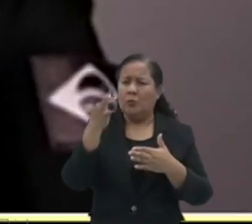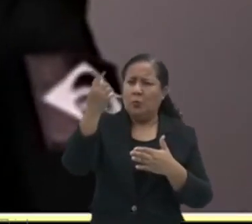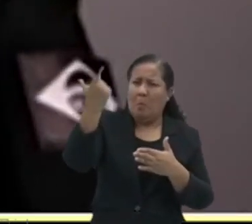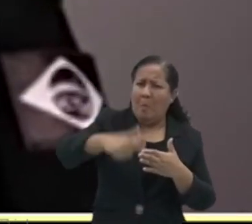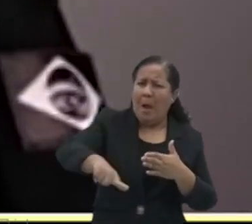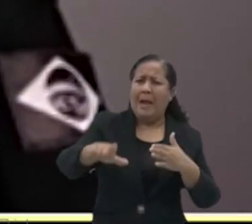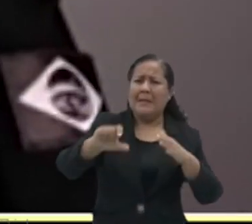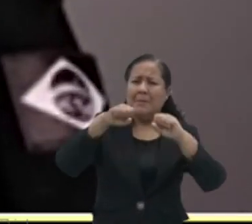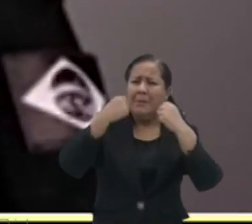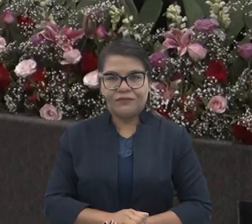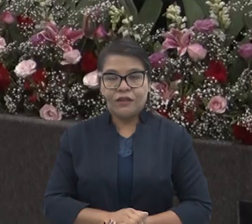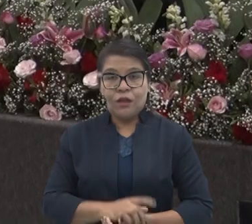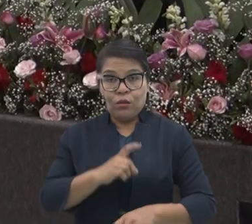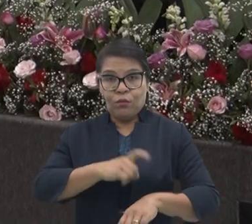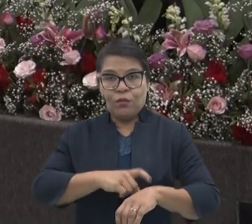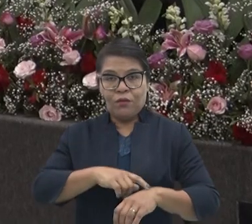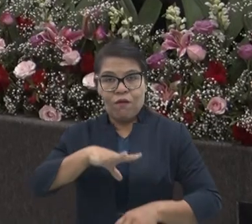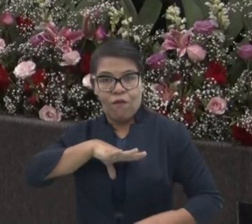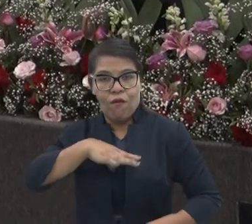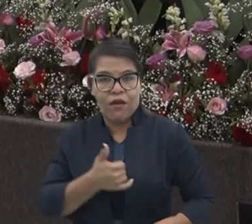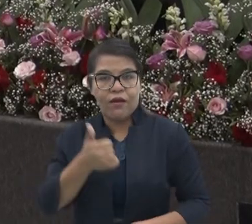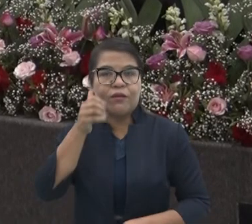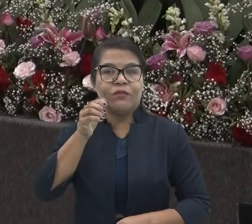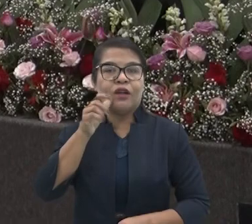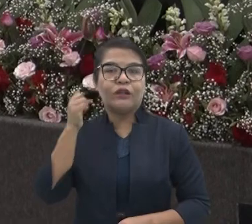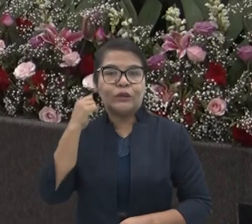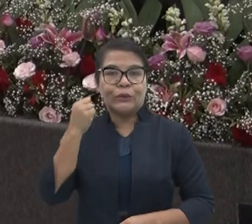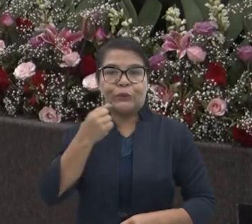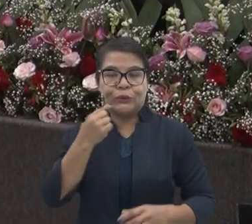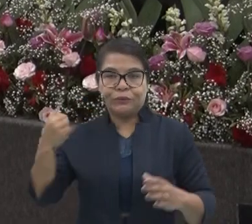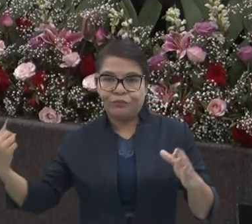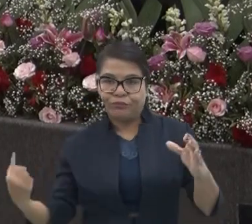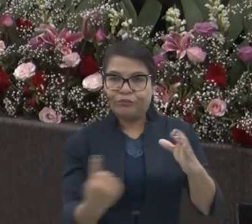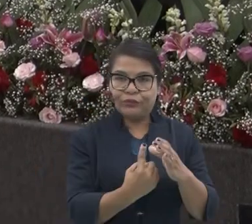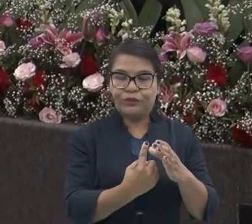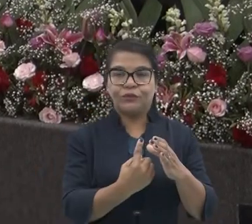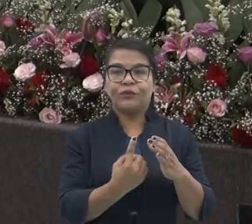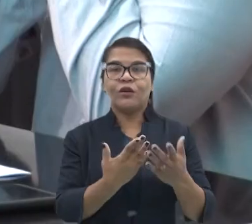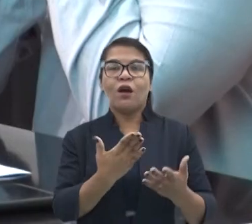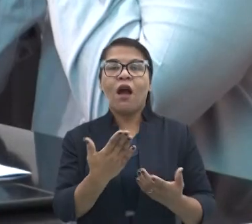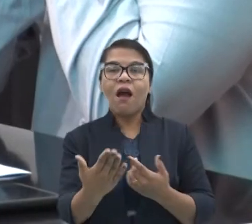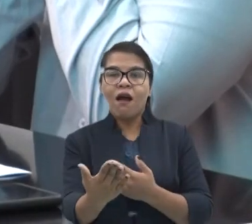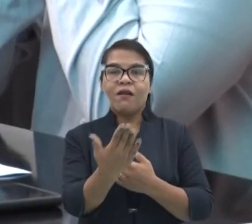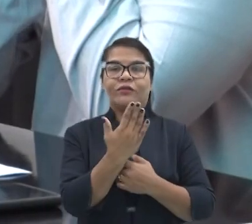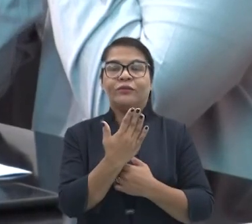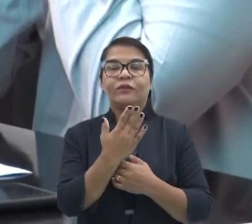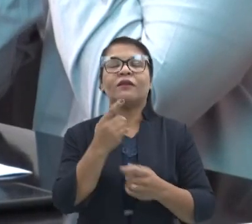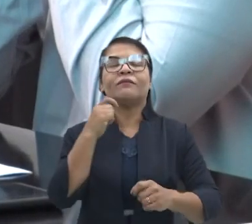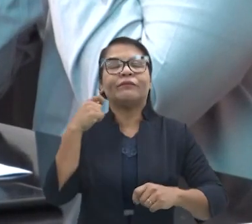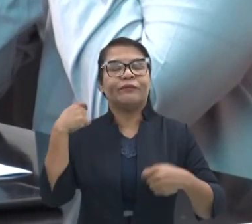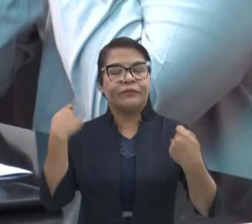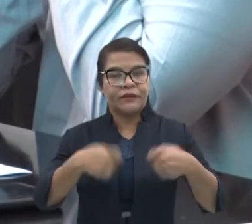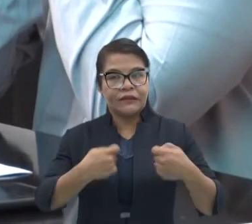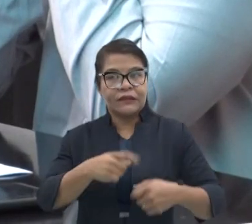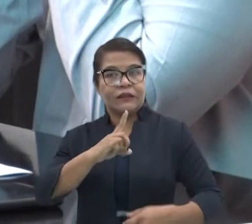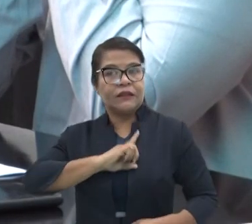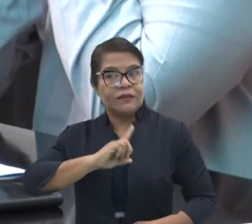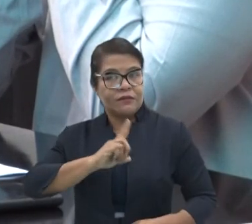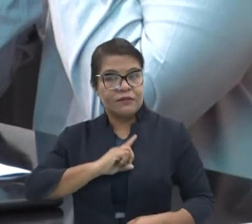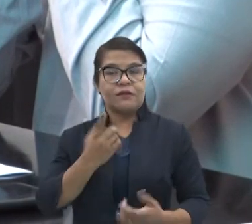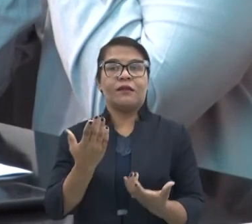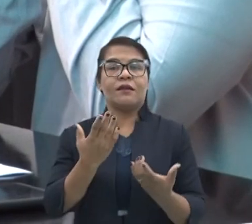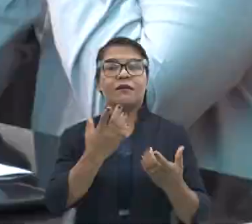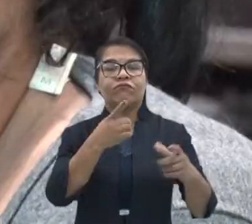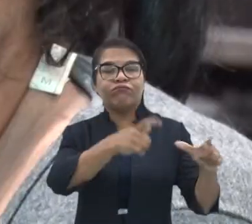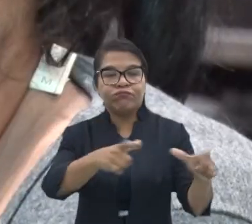feitas pelo nosso Estado. Ao se conscientizar e criar coragem para buscar ajuda, é fundamental que as delegacias